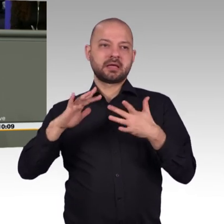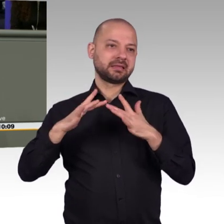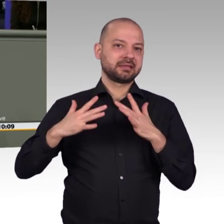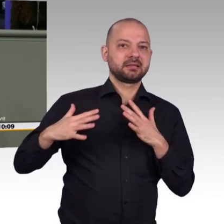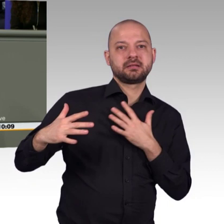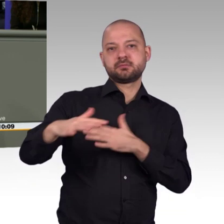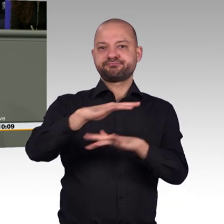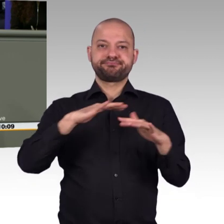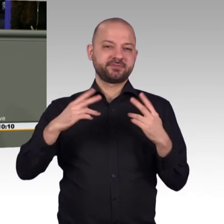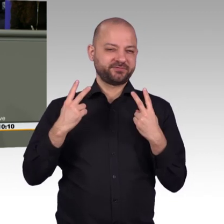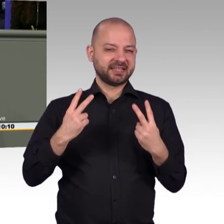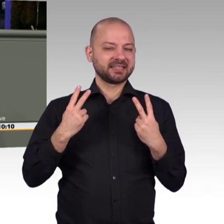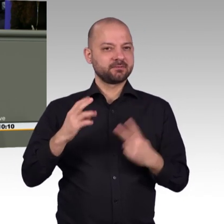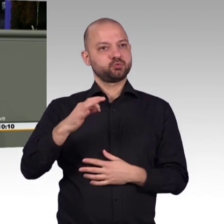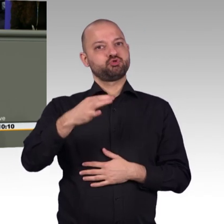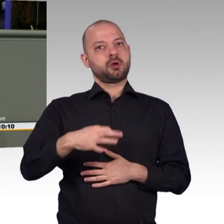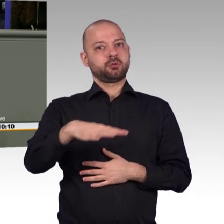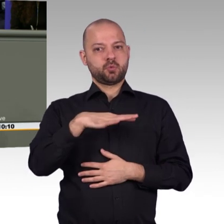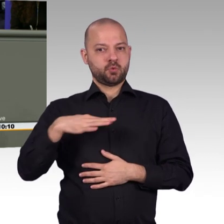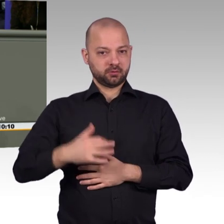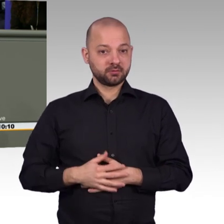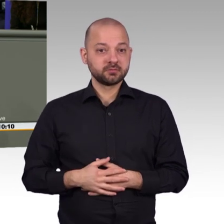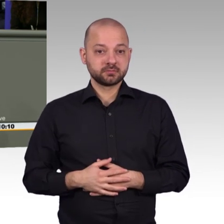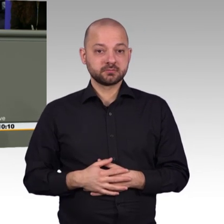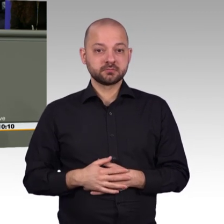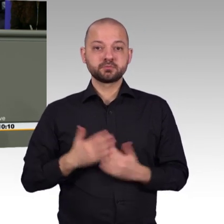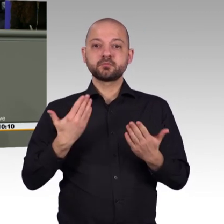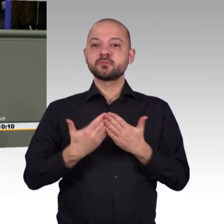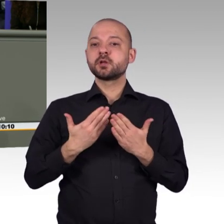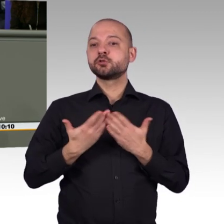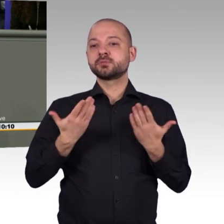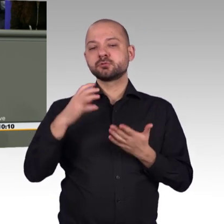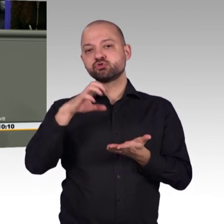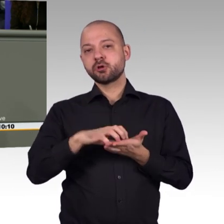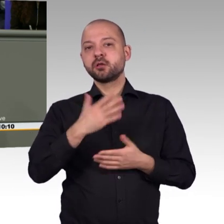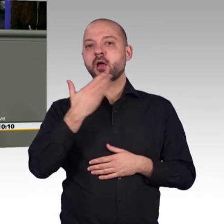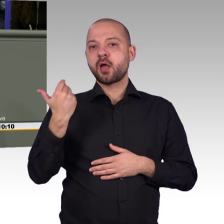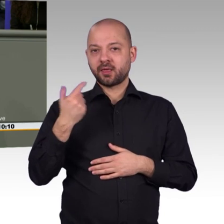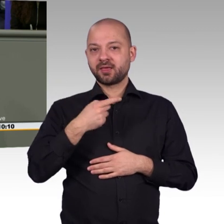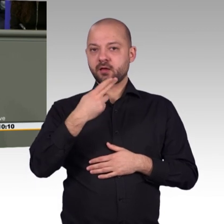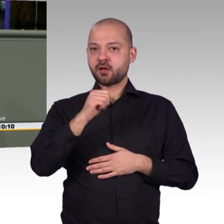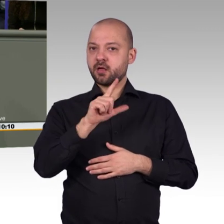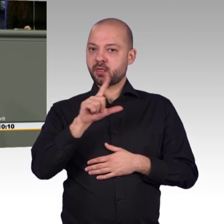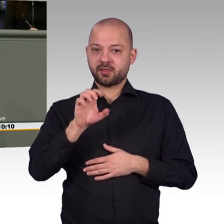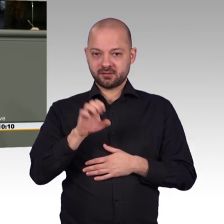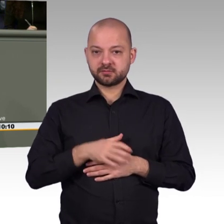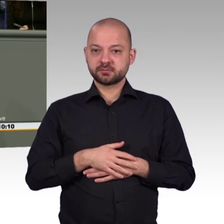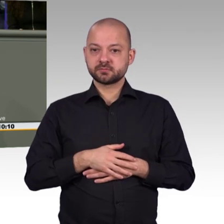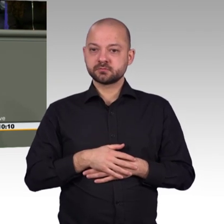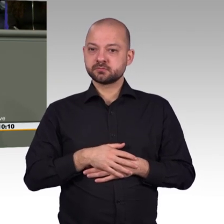aus, damit erst keine weißen Flecken entstehen. Und wir als Bund, das wünsche ich mir, sollten genau solche Beispiele auch aufgreifen, fördern, sichtbar